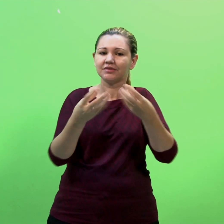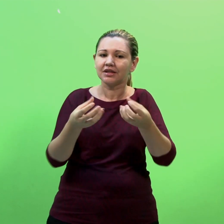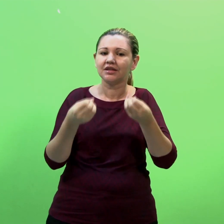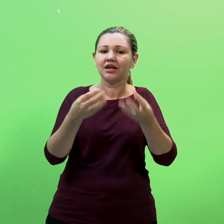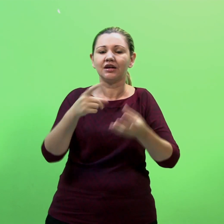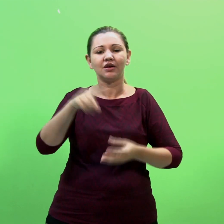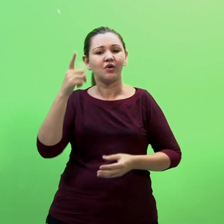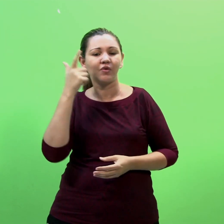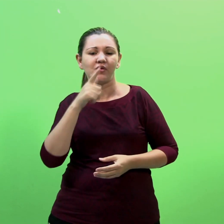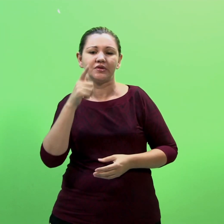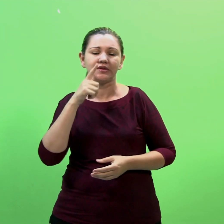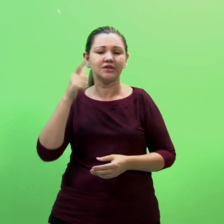que estamos formando.